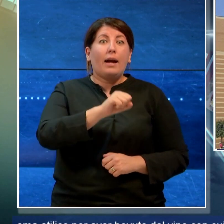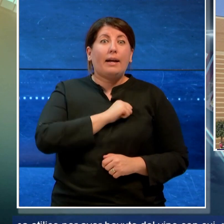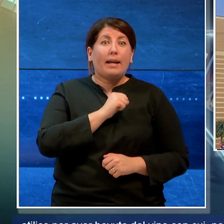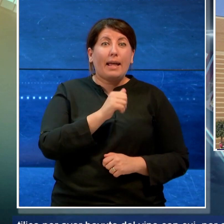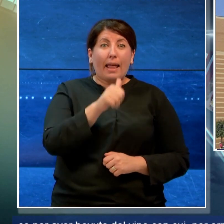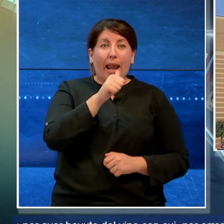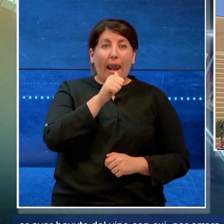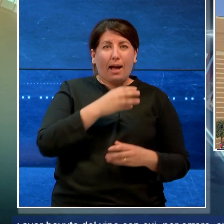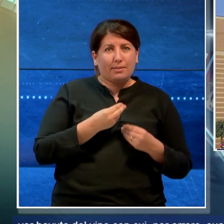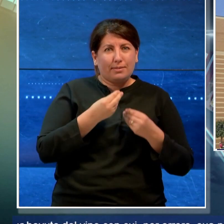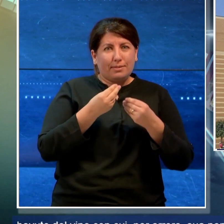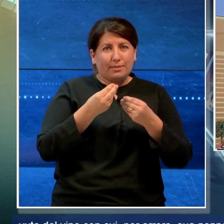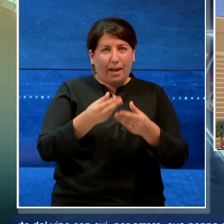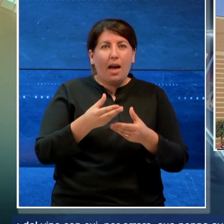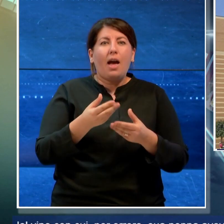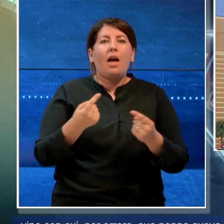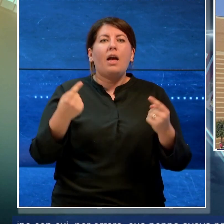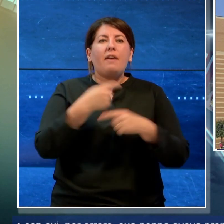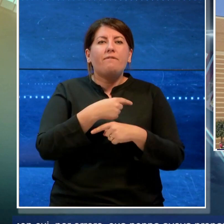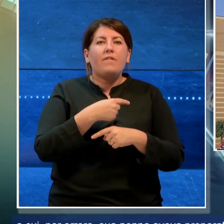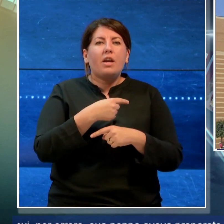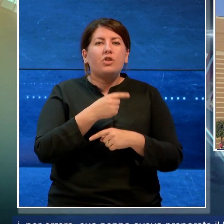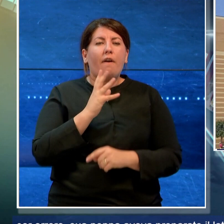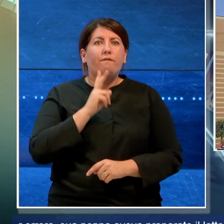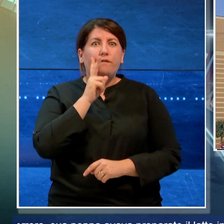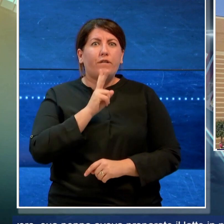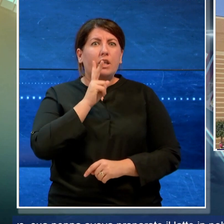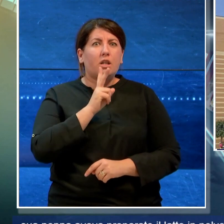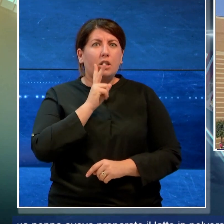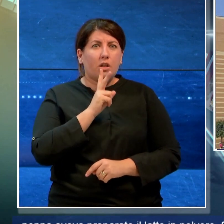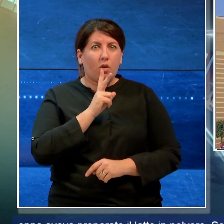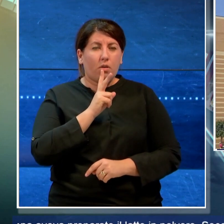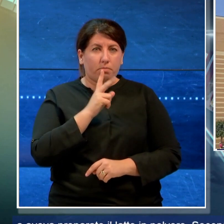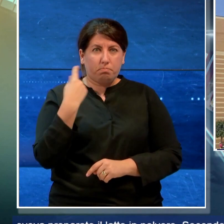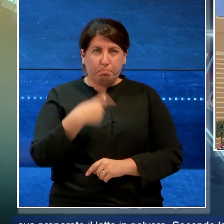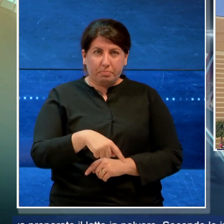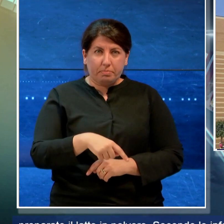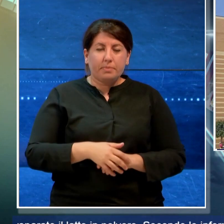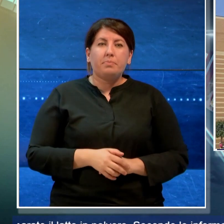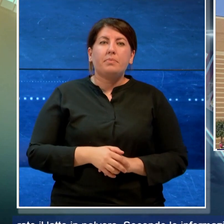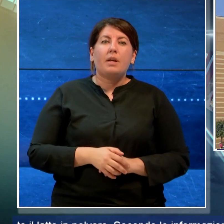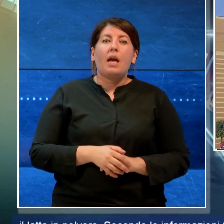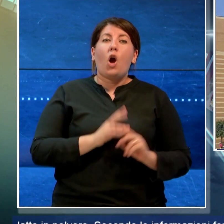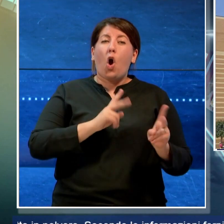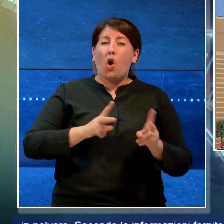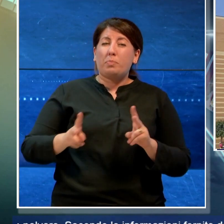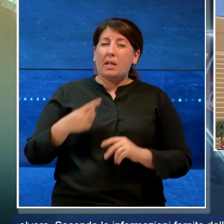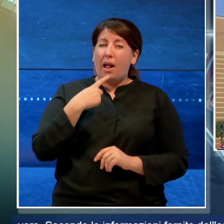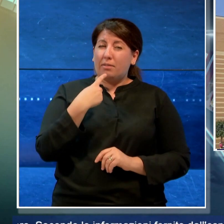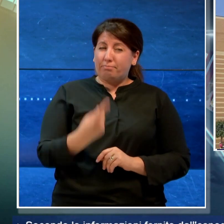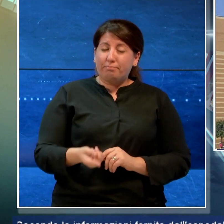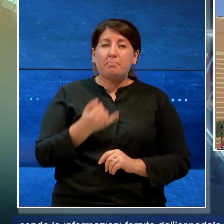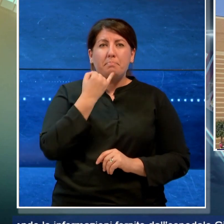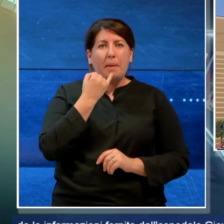latte in polvere. Secondo le informazioni fornite dall'ospedale il piccolo è stato estubato